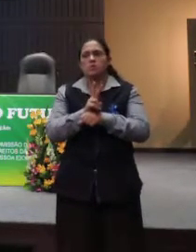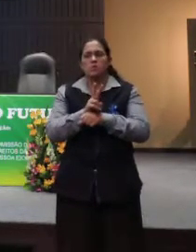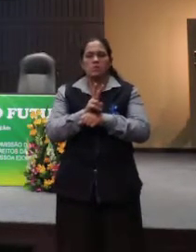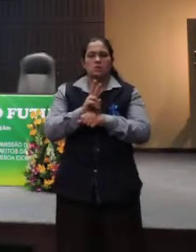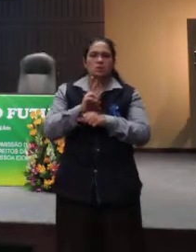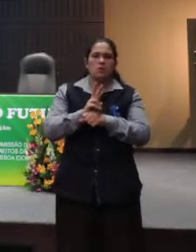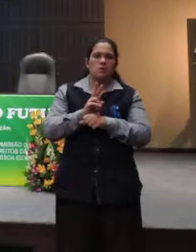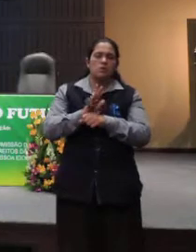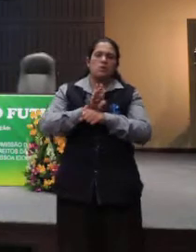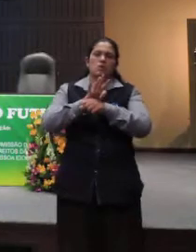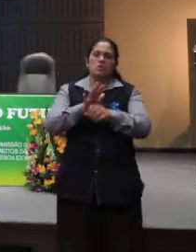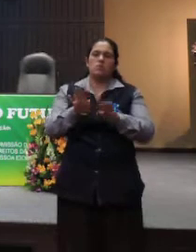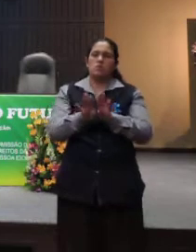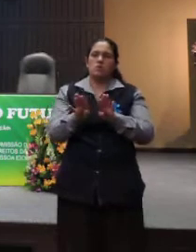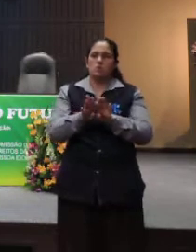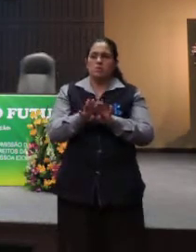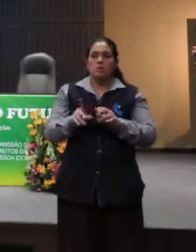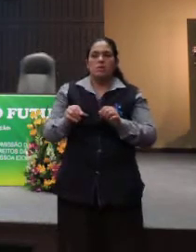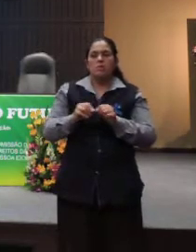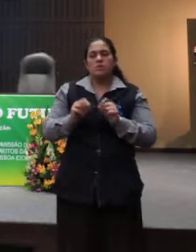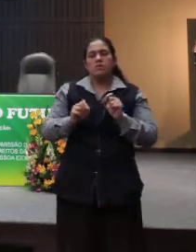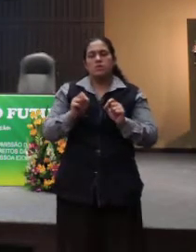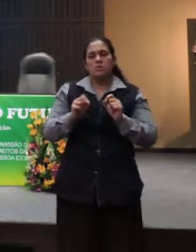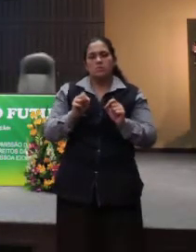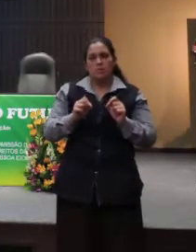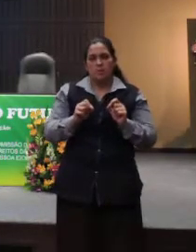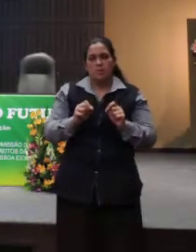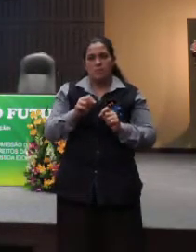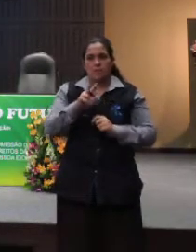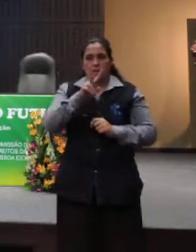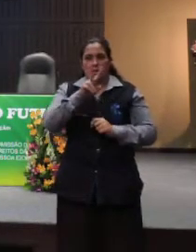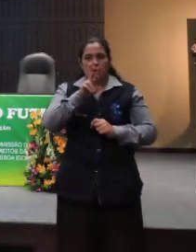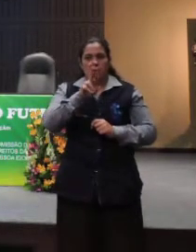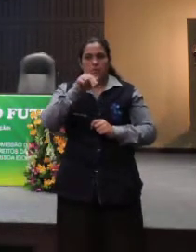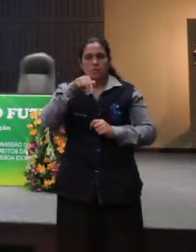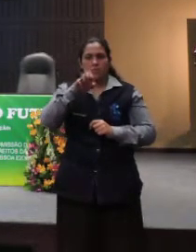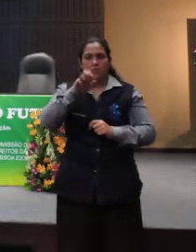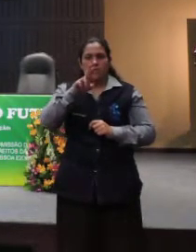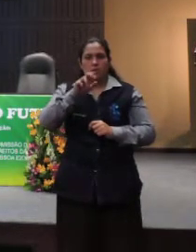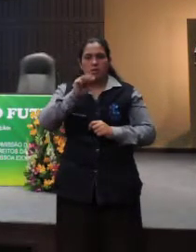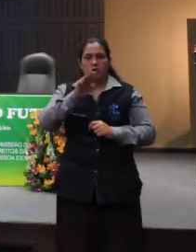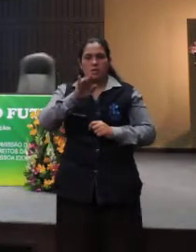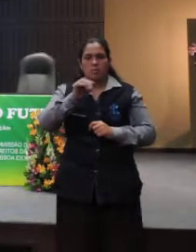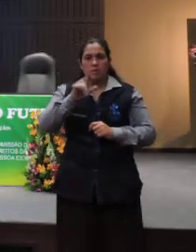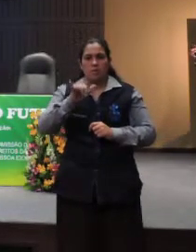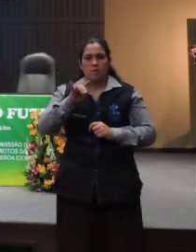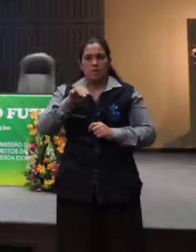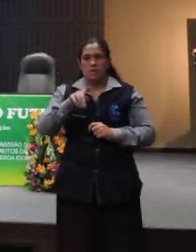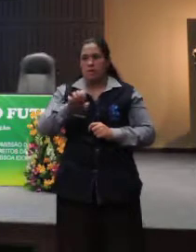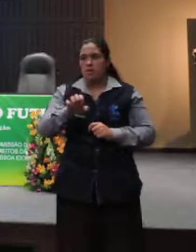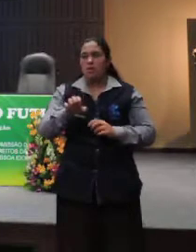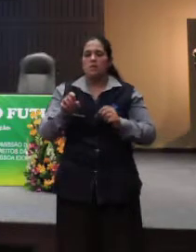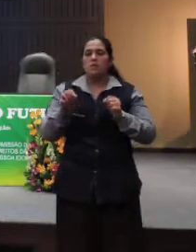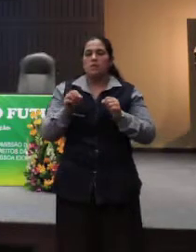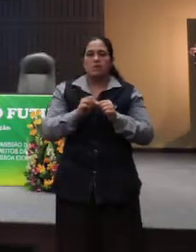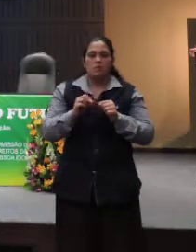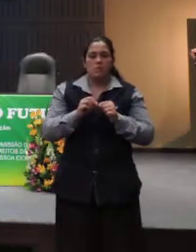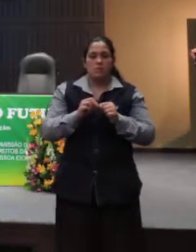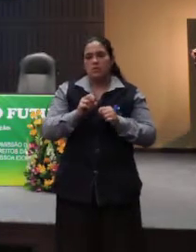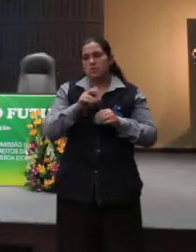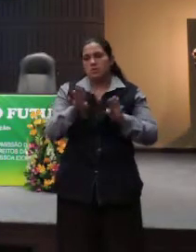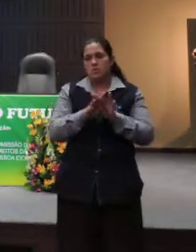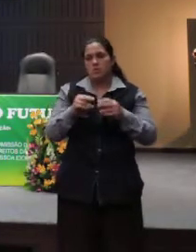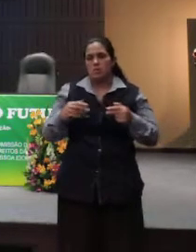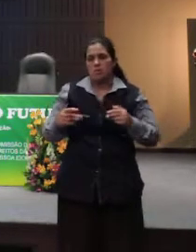quê? As fragilidades ou vulnerabilidades que são naturais da idade ou de uma característica física não